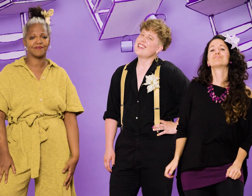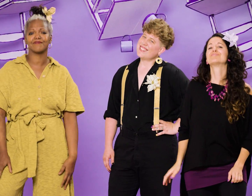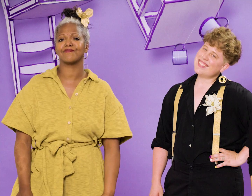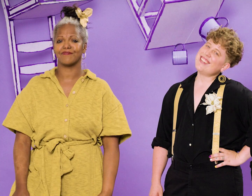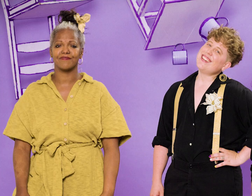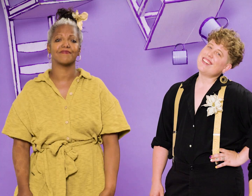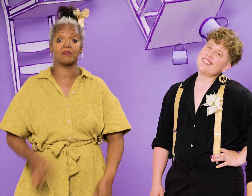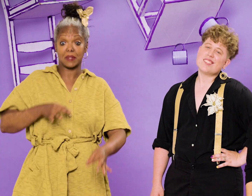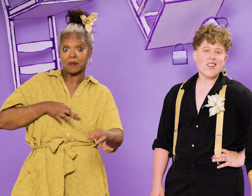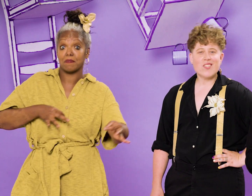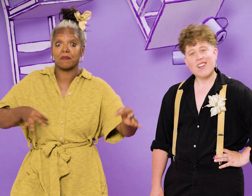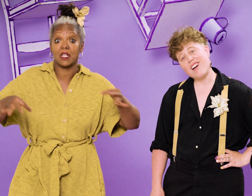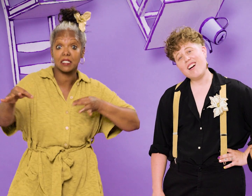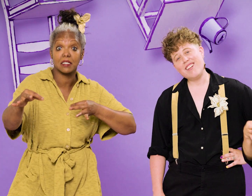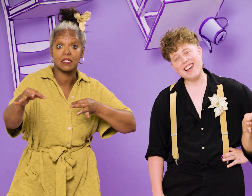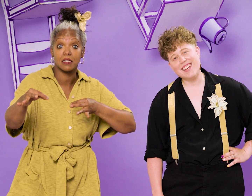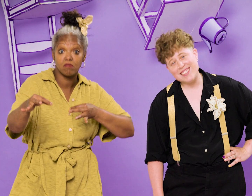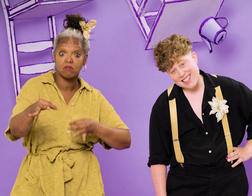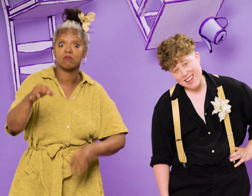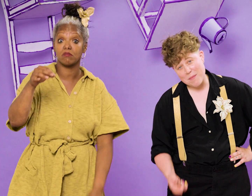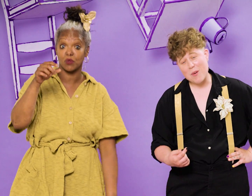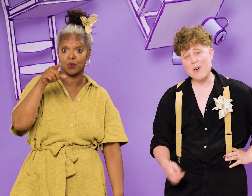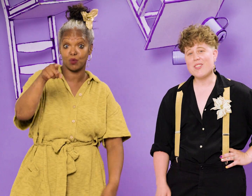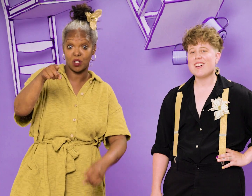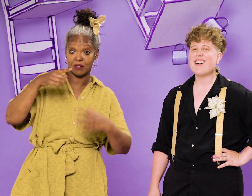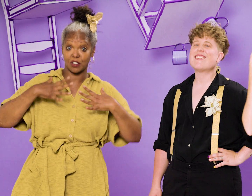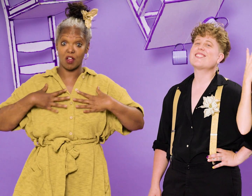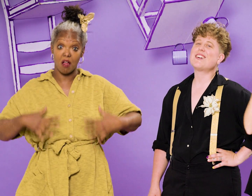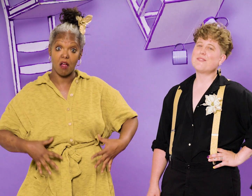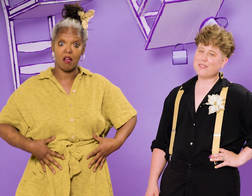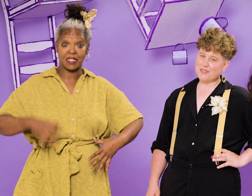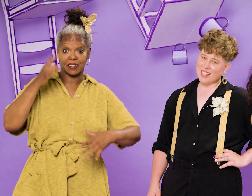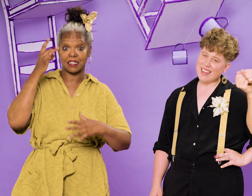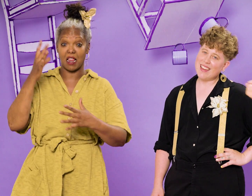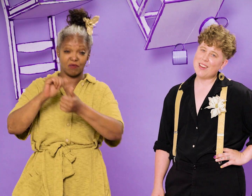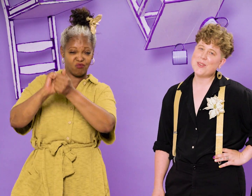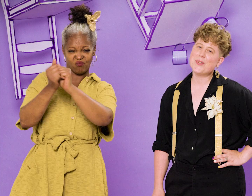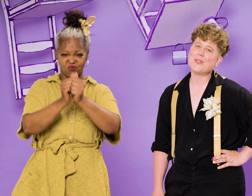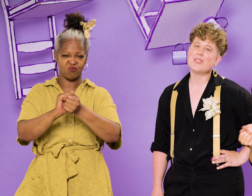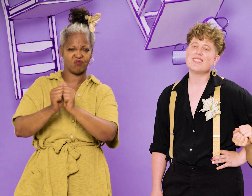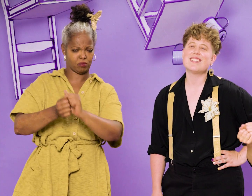Si ton corps était mon corps, j'en ferais autant